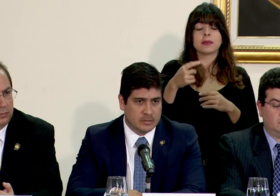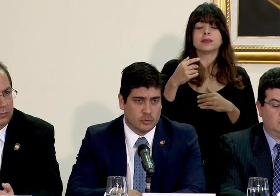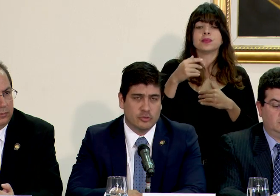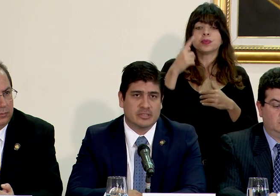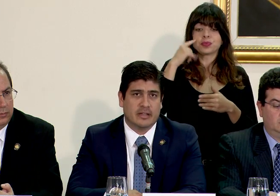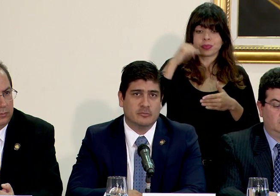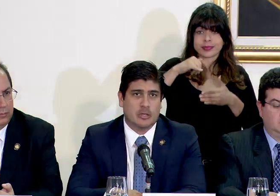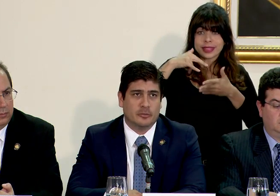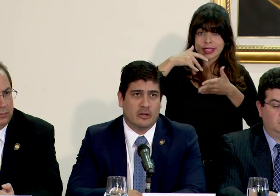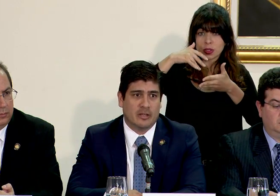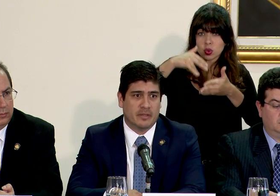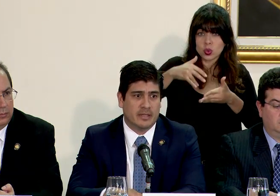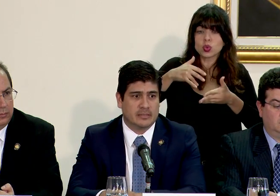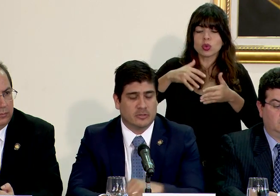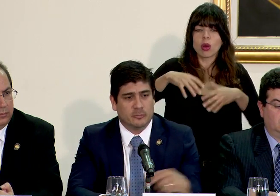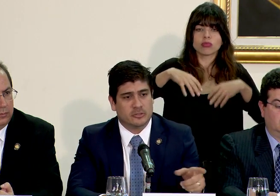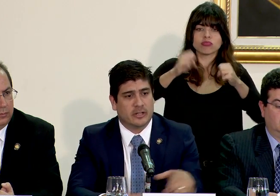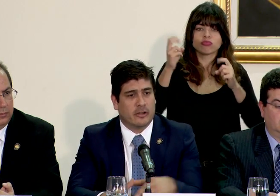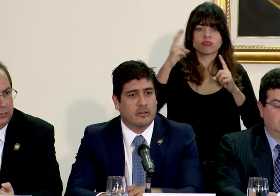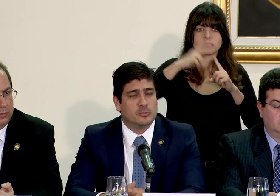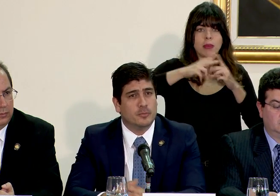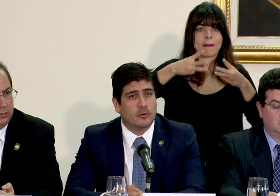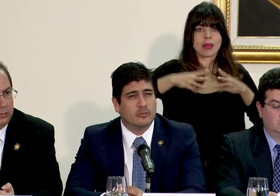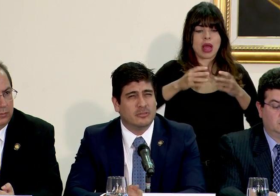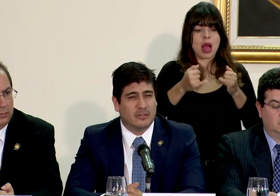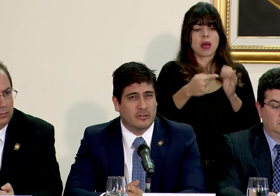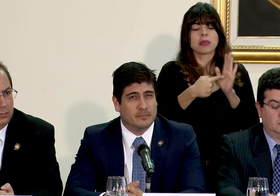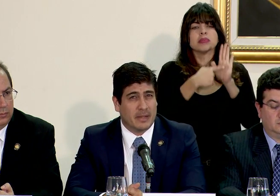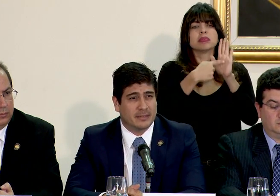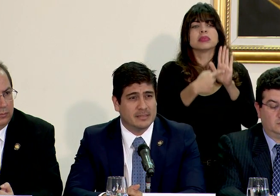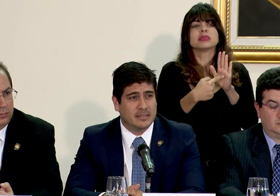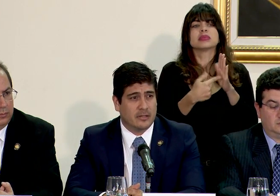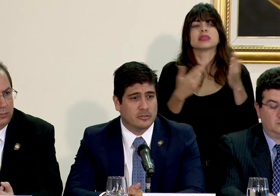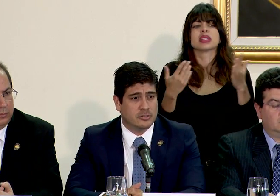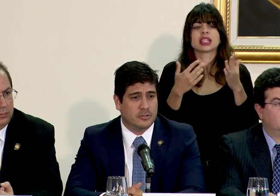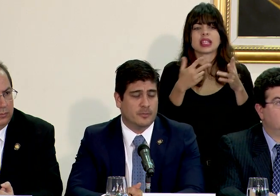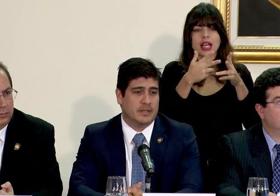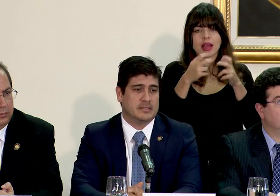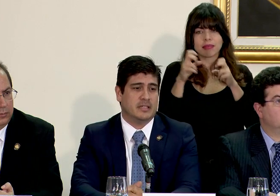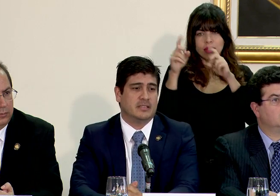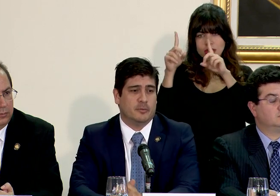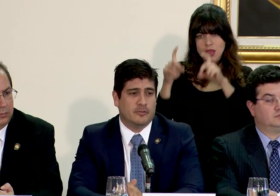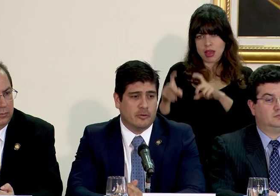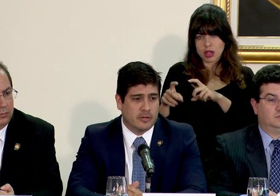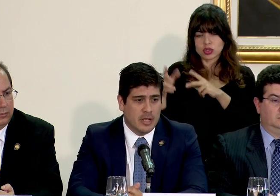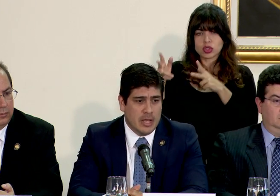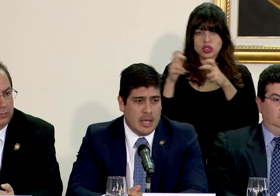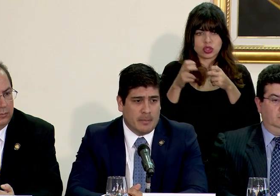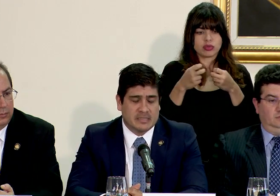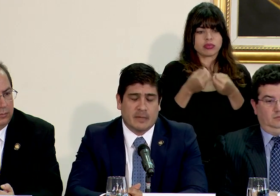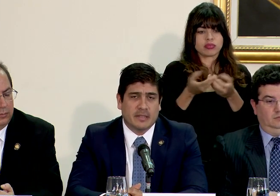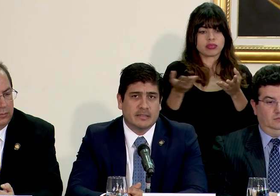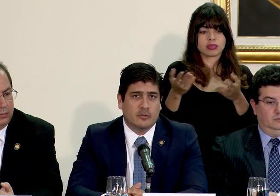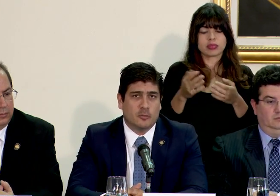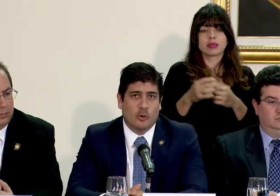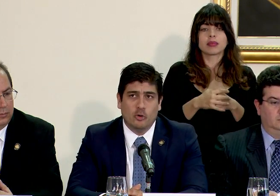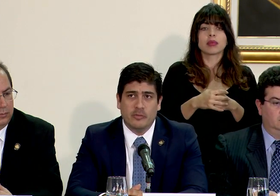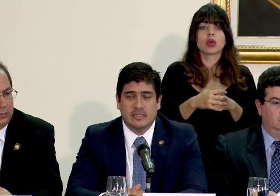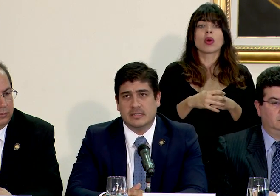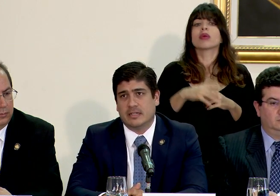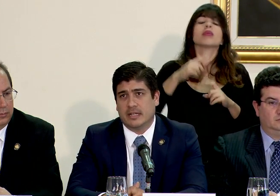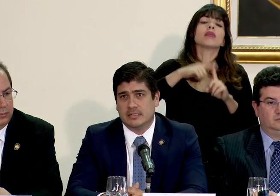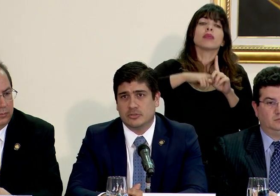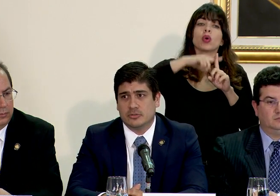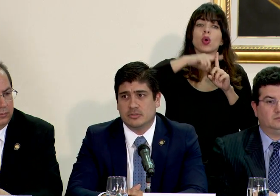estudio es que hemos adoptado las medidas. Lo que mostraré ahora es un poco lo que parte de ese diagnóstico. La siguiente, por favor. Básicamente los